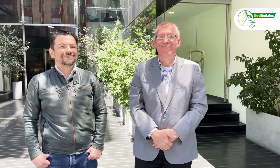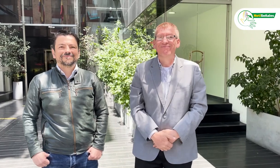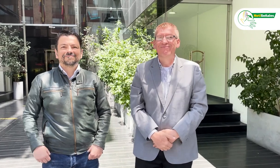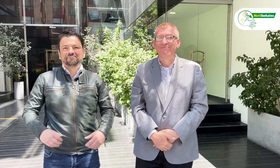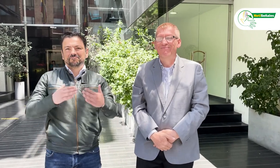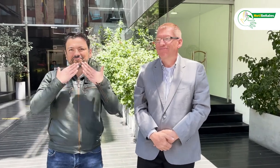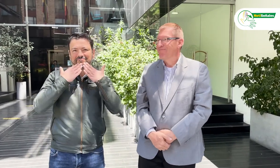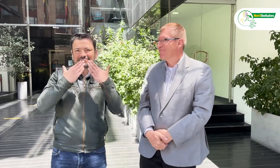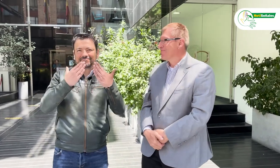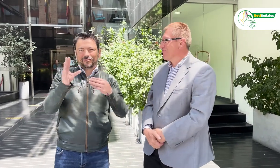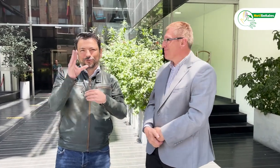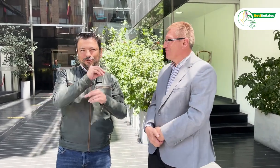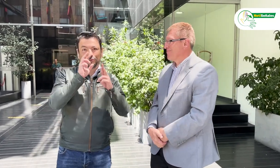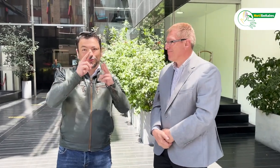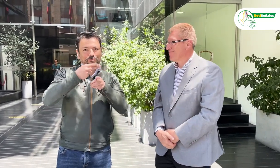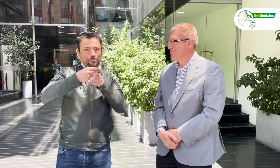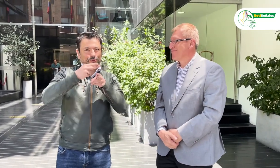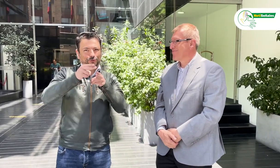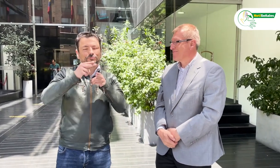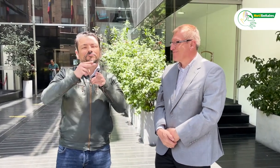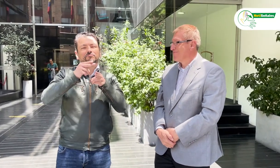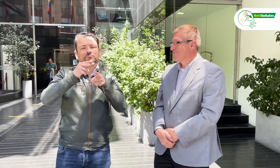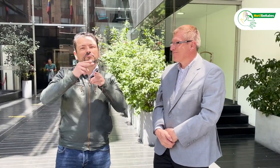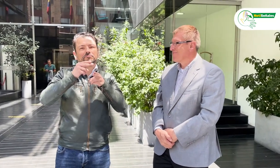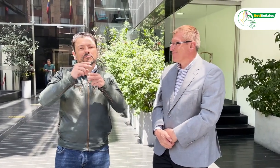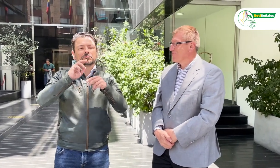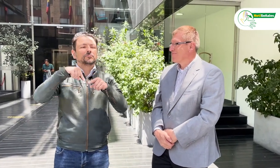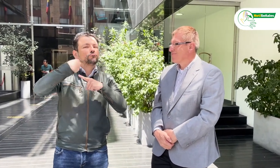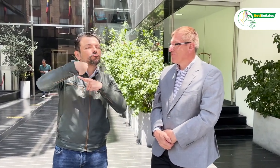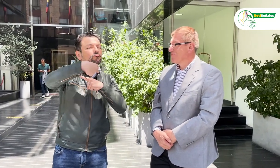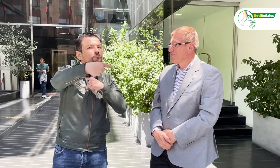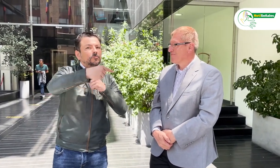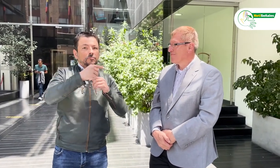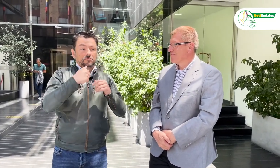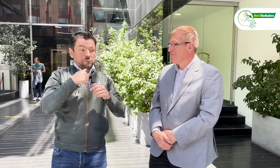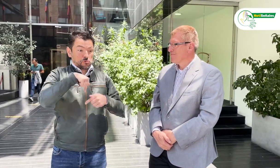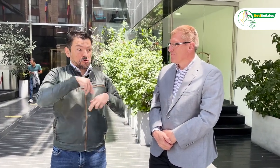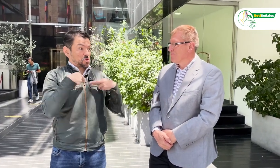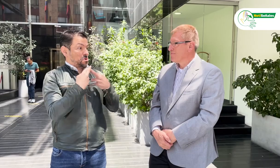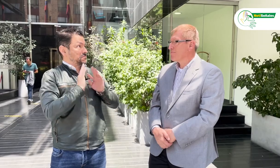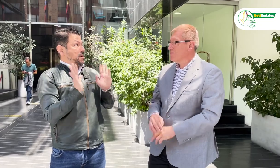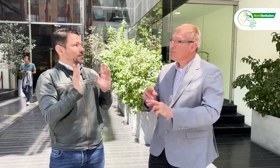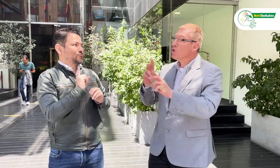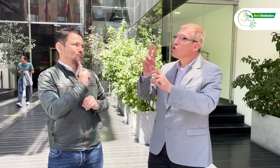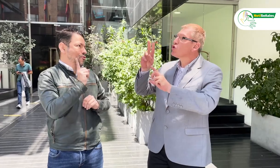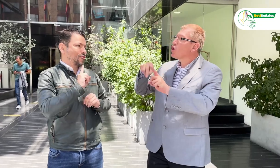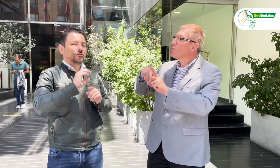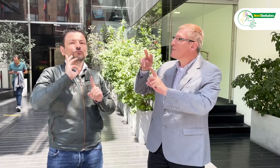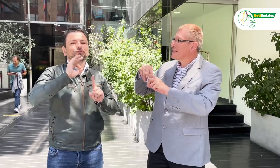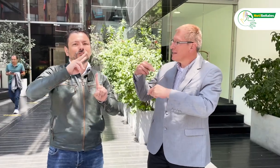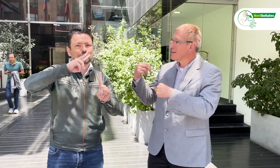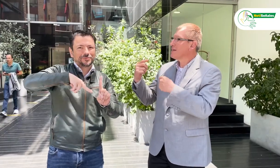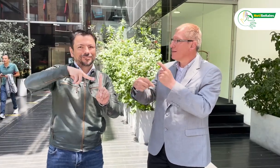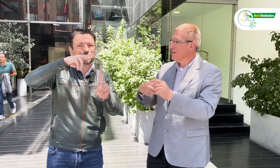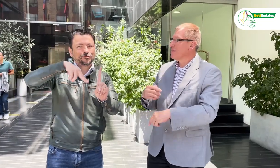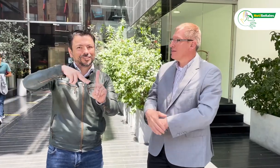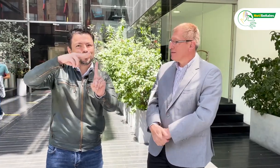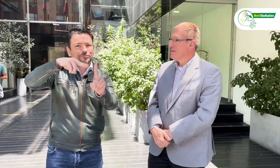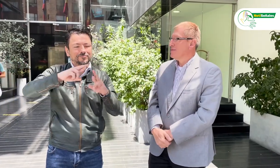Gracias a todos ustedes. Me queda mencionarles que esta no es la única reunión que tendremos. Cada dos meses tendremos reunión